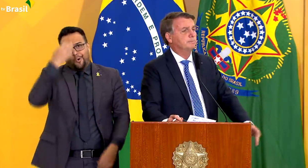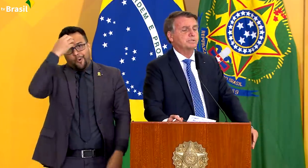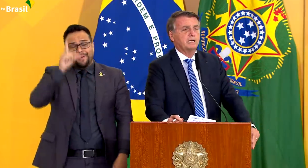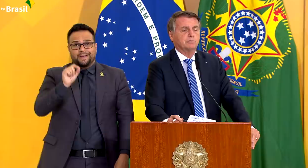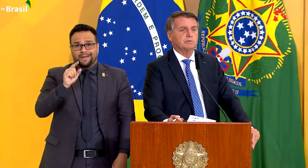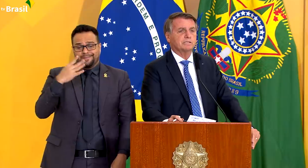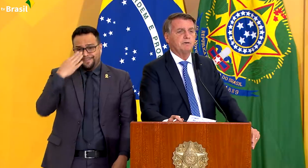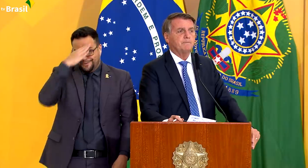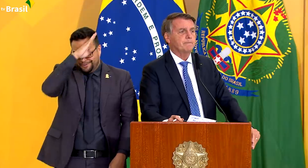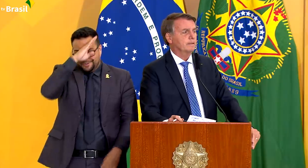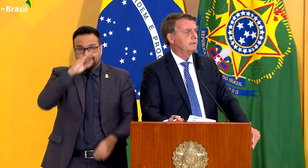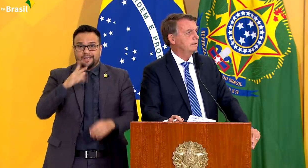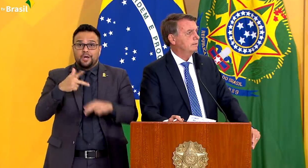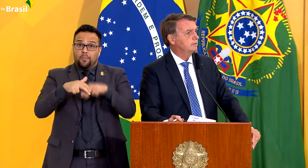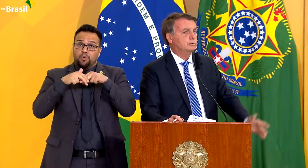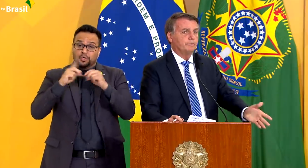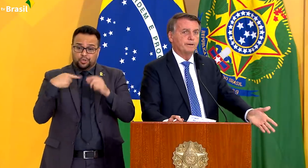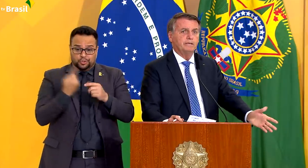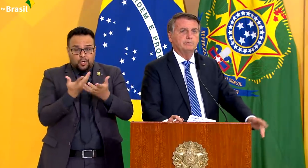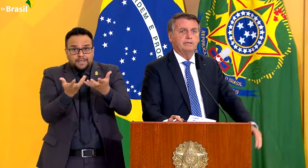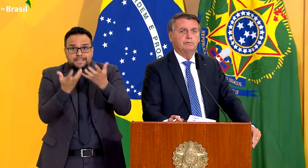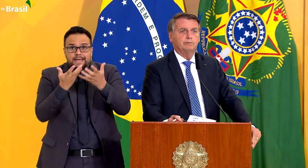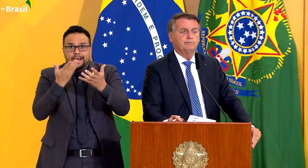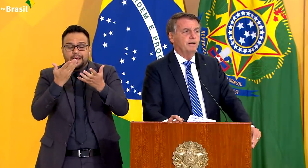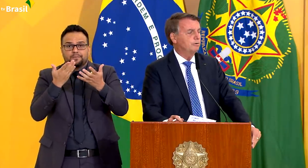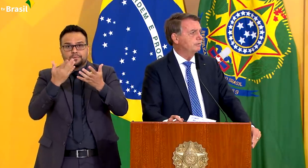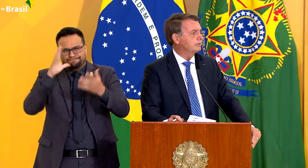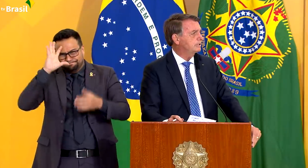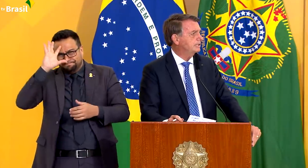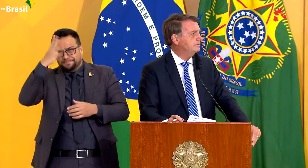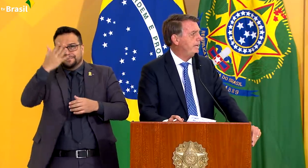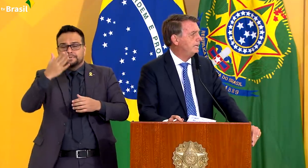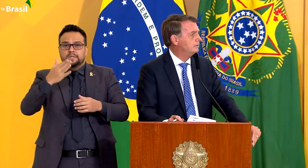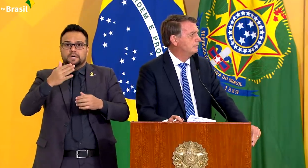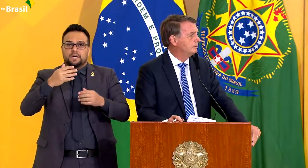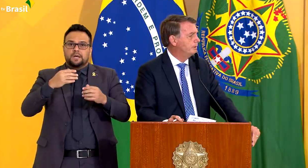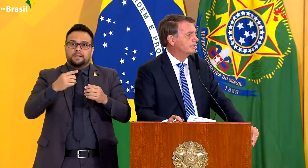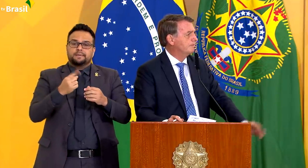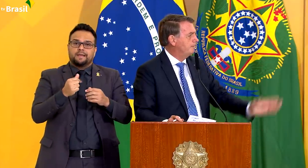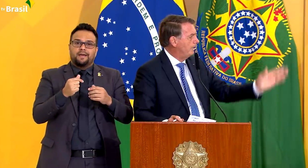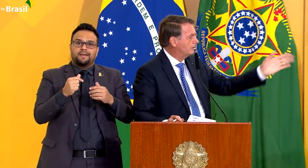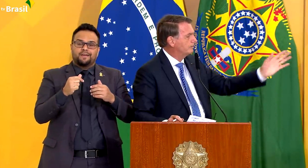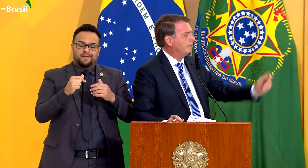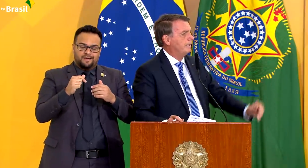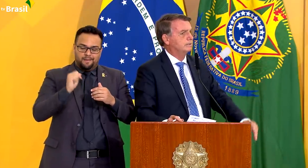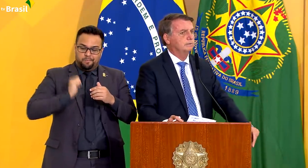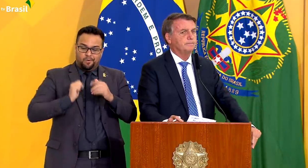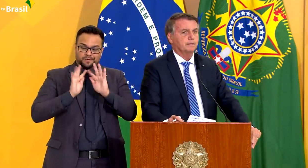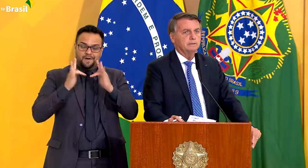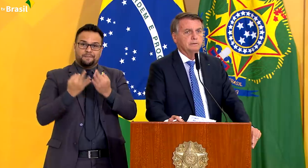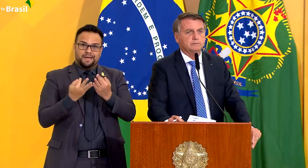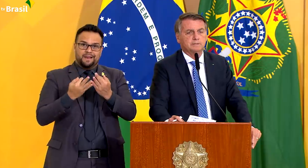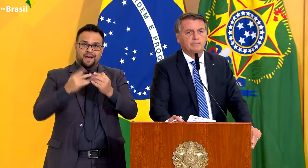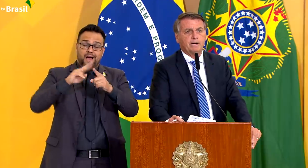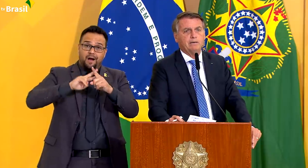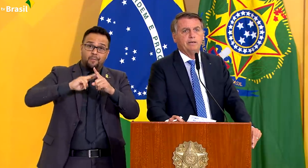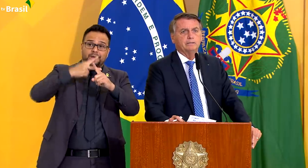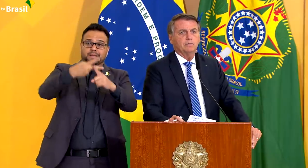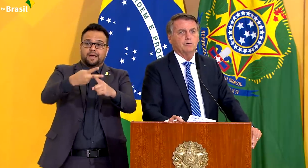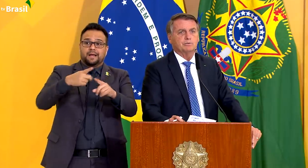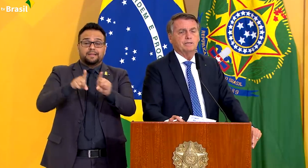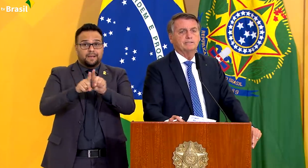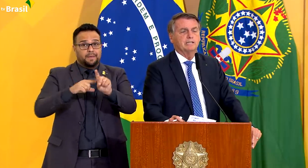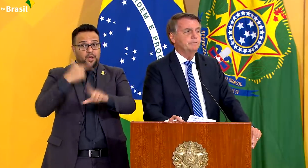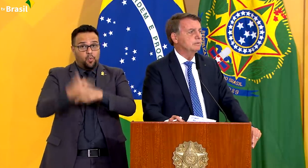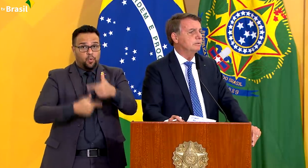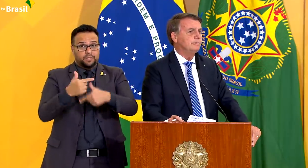a quer buscar a solução, dobrando aí o valor do tíquete médio do Bolsa Família, juntamente com um trabalho